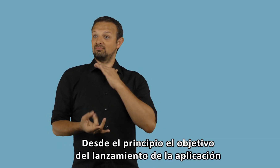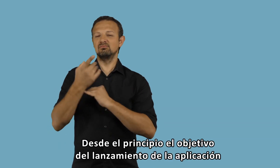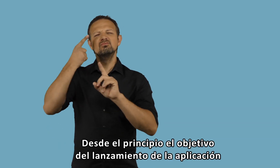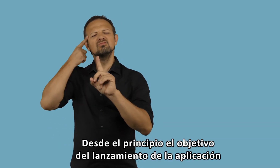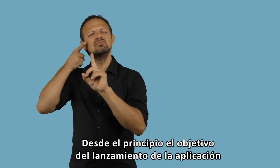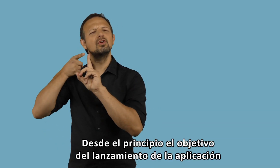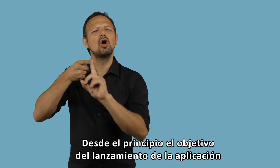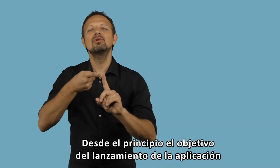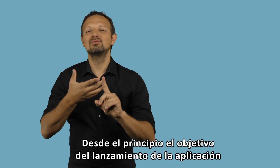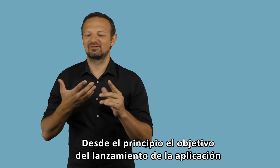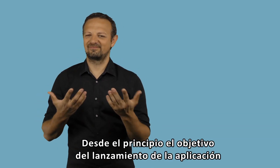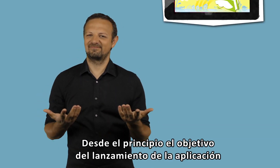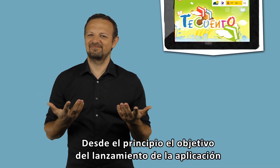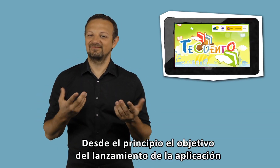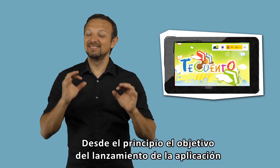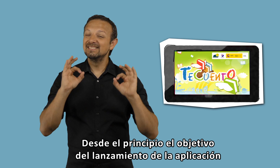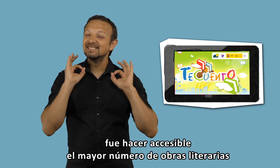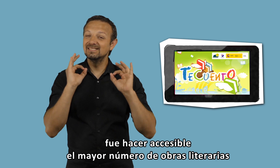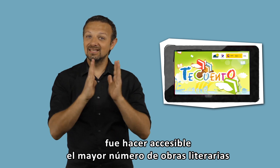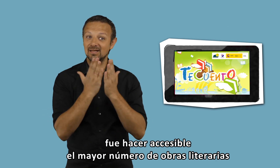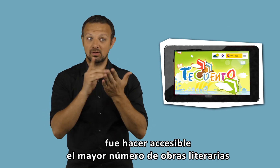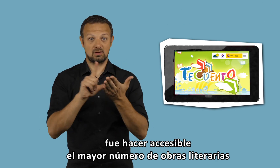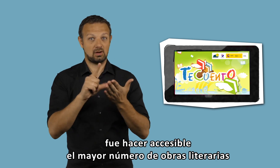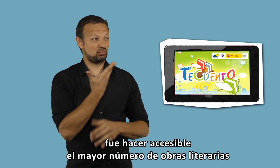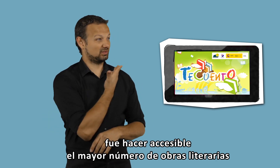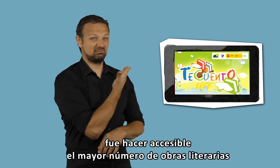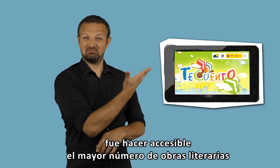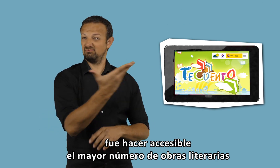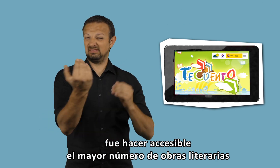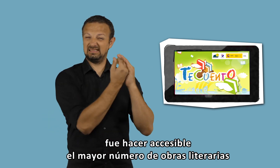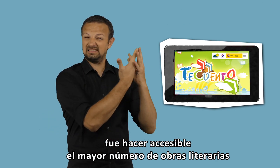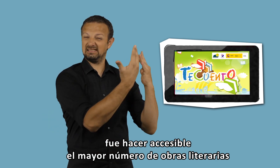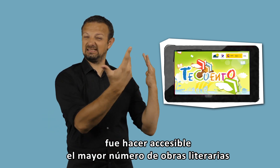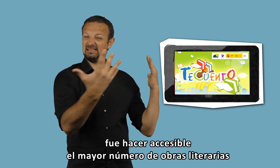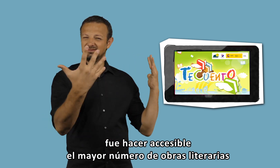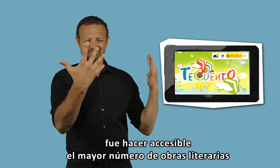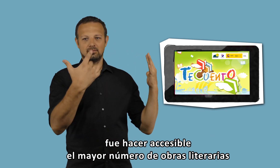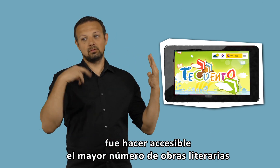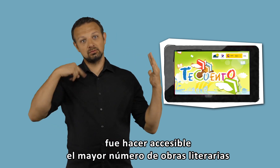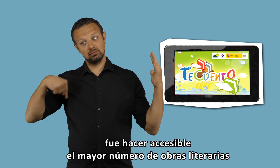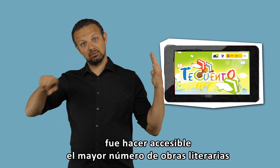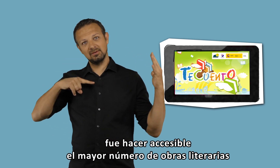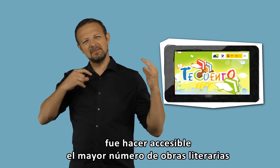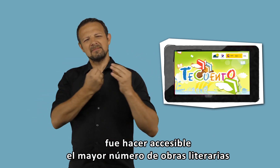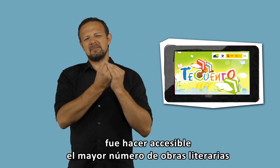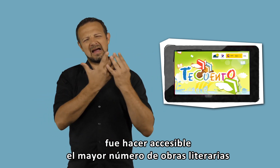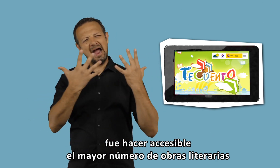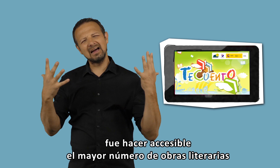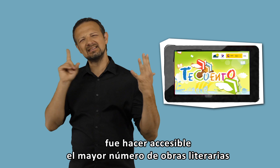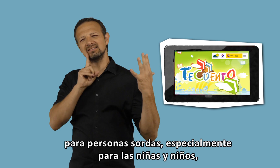Desde el principio, objetivo del lanzamiento de la aplicación fue hacer accesible el mayor número de obras literarias para